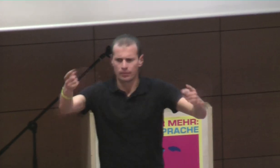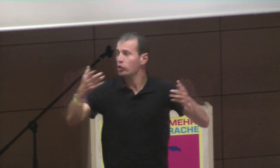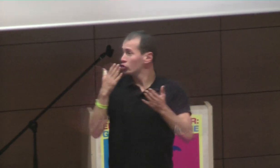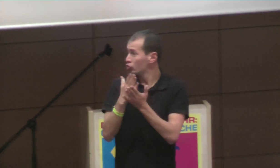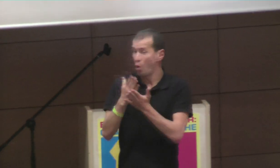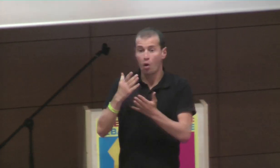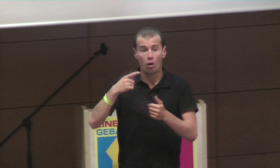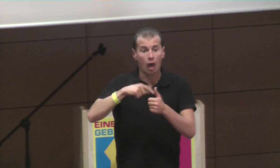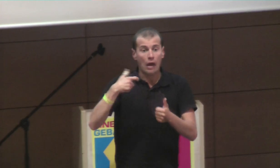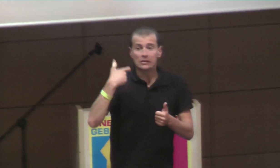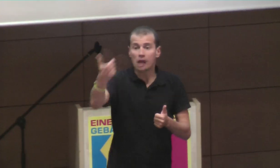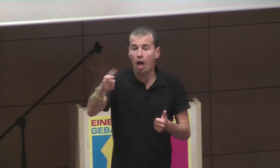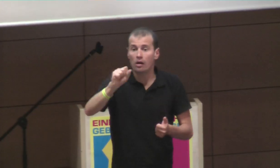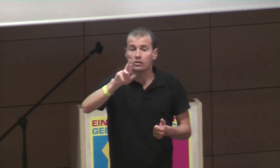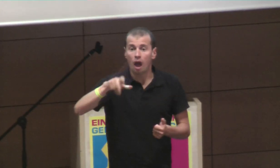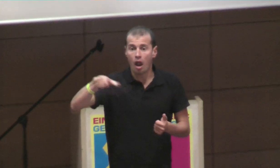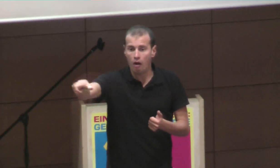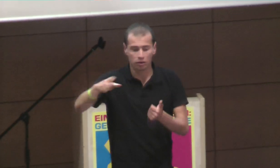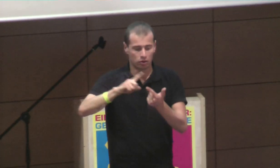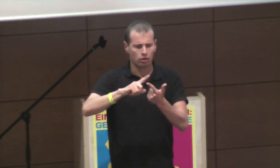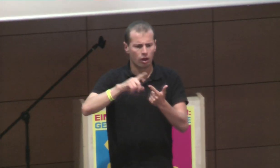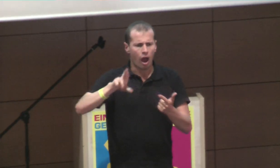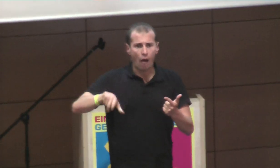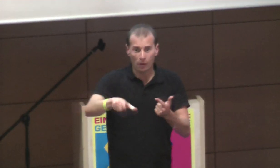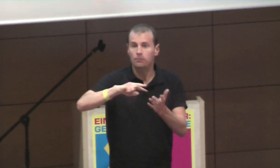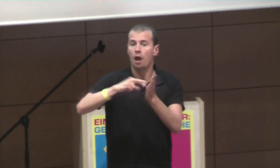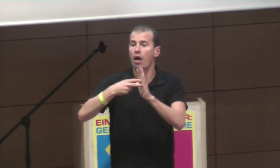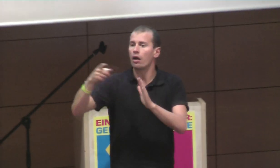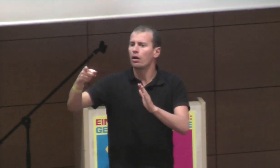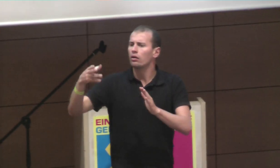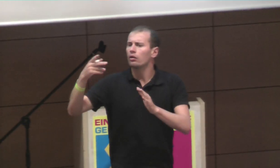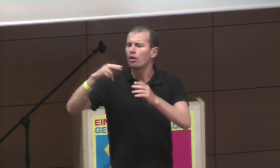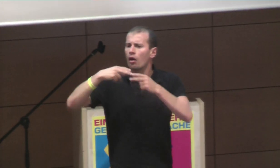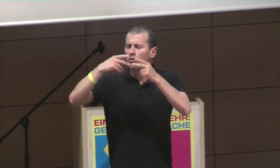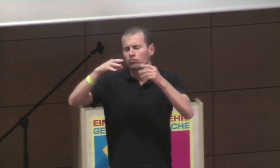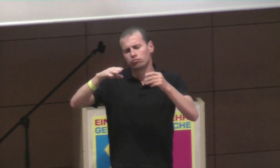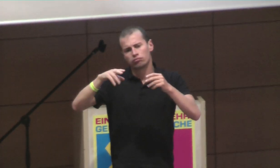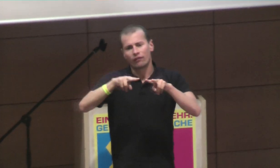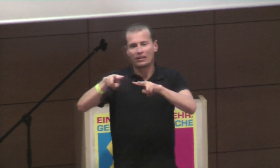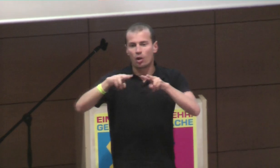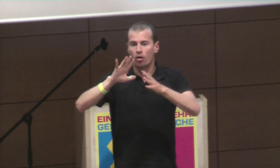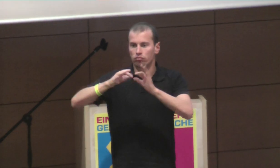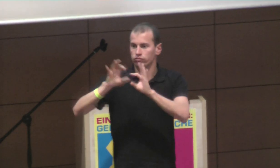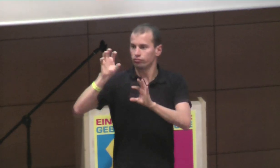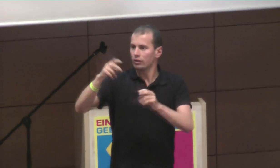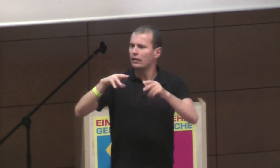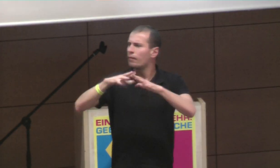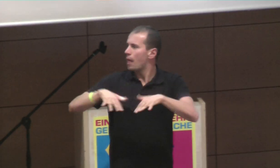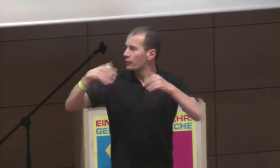den Anfragen, sondern ich versuche schon da auch, unterstützend heftig zu werden, also das Saarland, in Rheinland-Pfalz, ähm, da